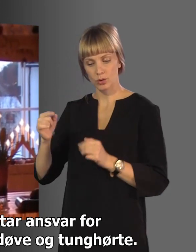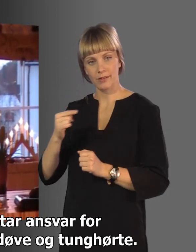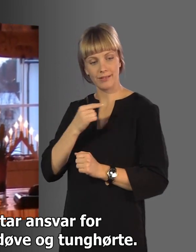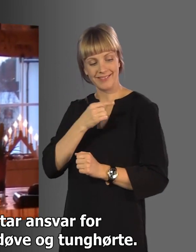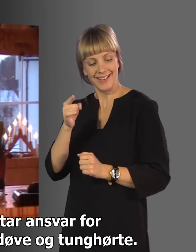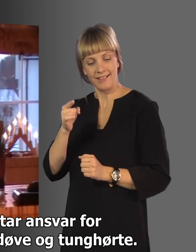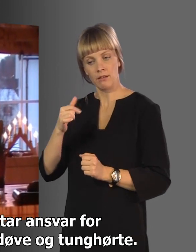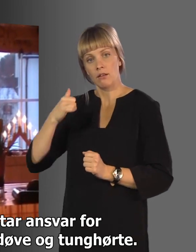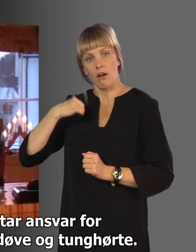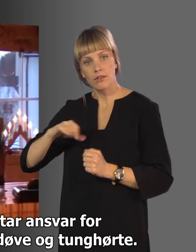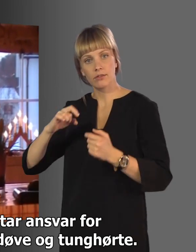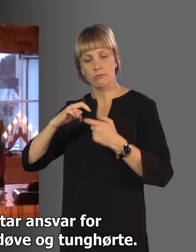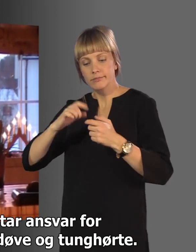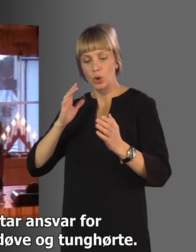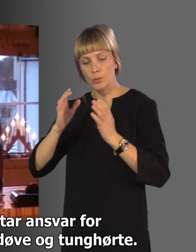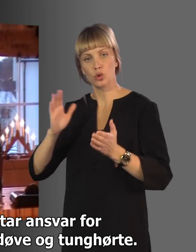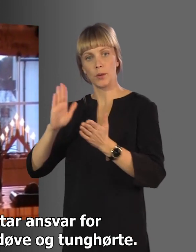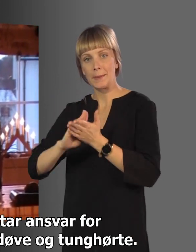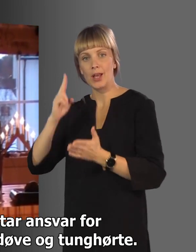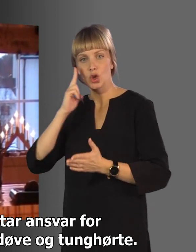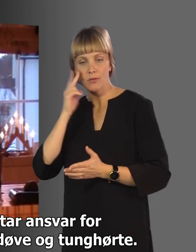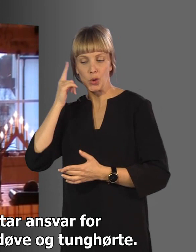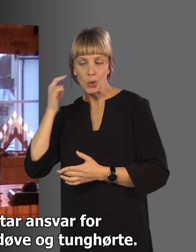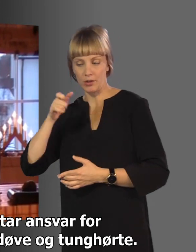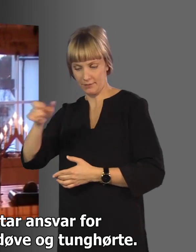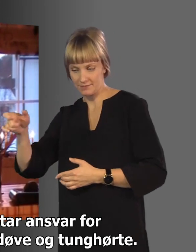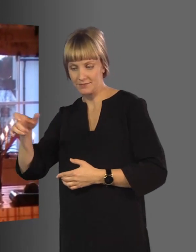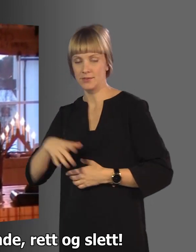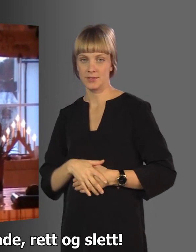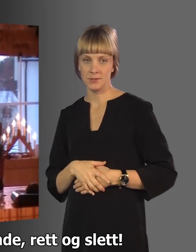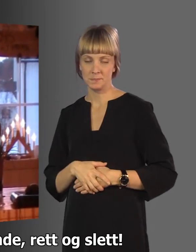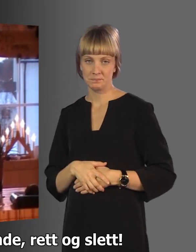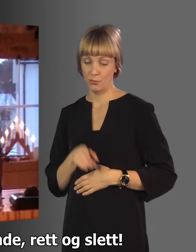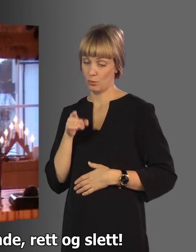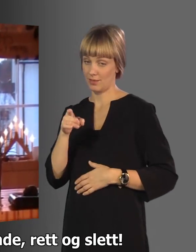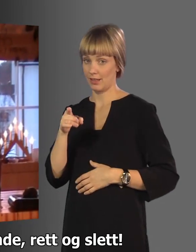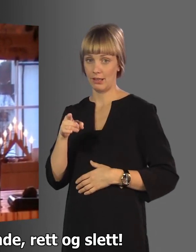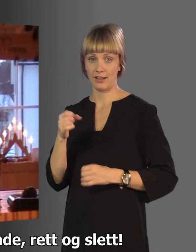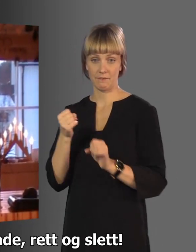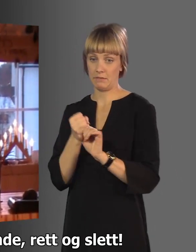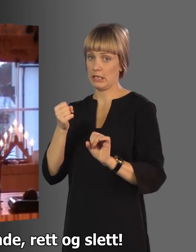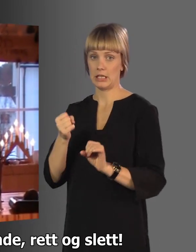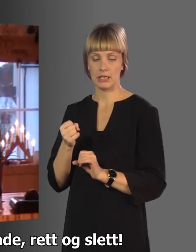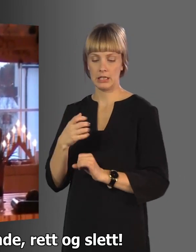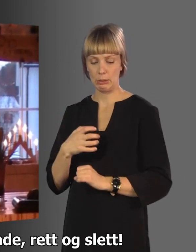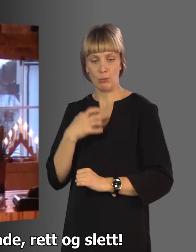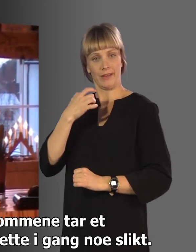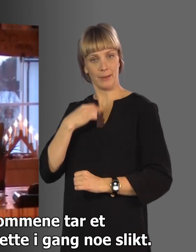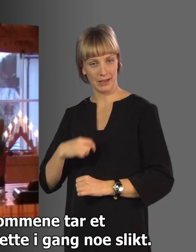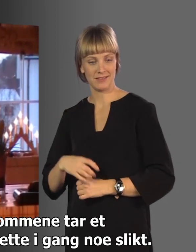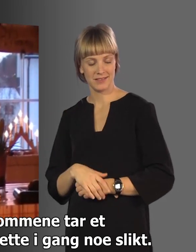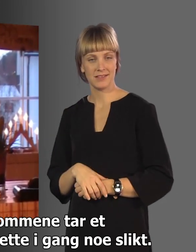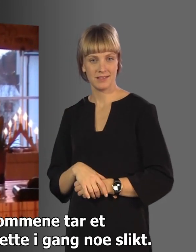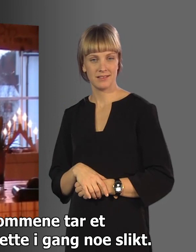å ta ansvar for kommunikasjon med døve og tunghørte. Og det er jo imponerende rett og slett.